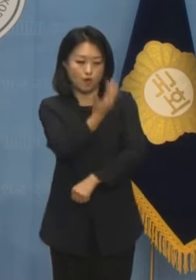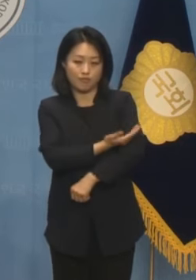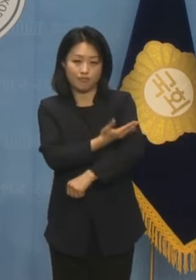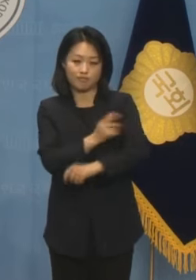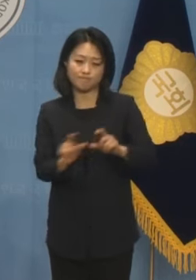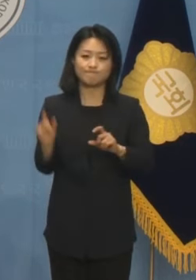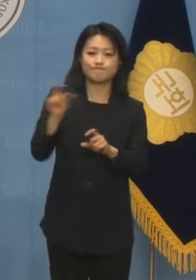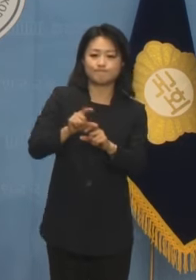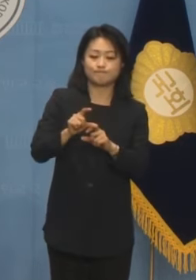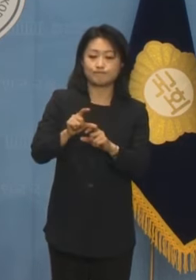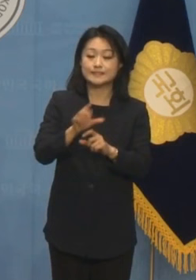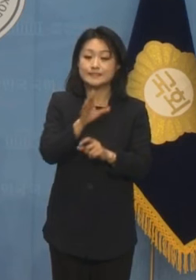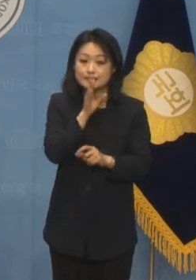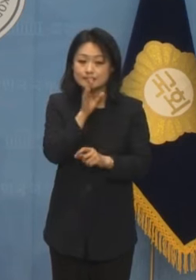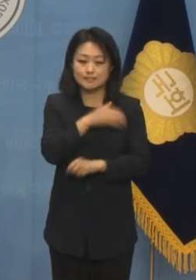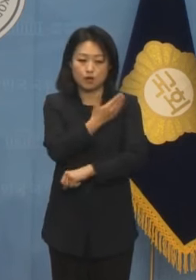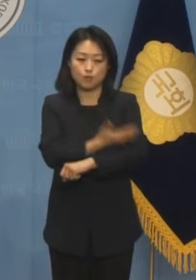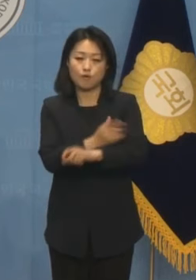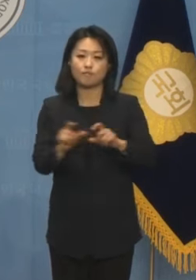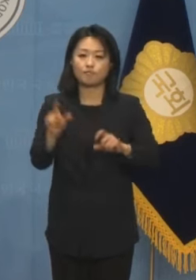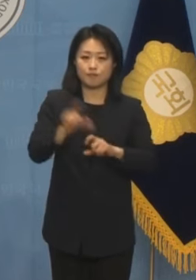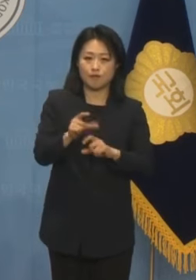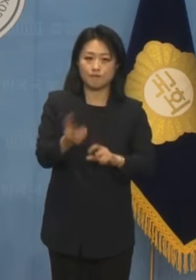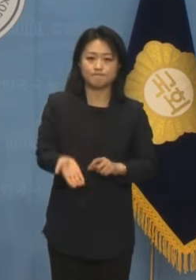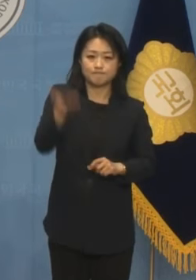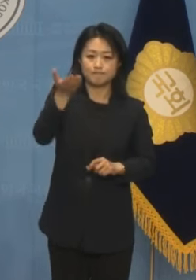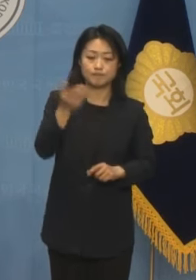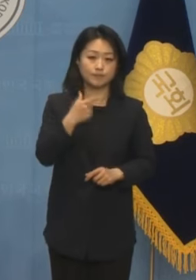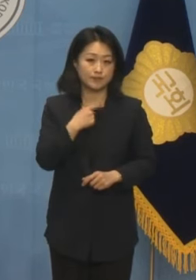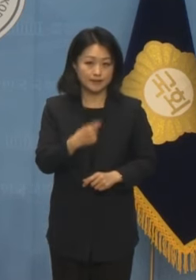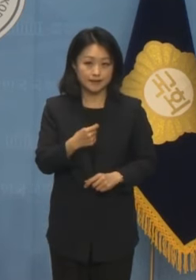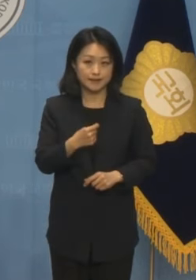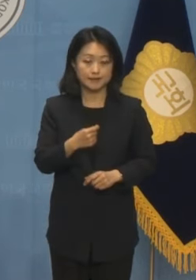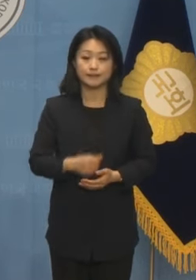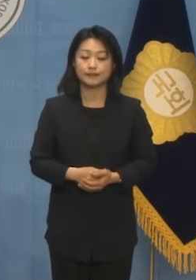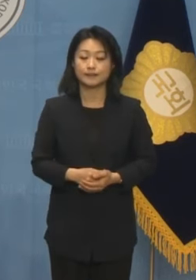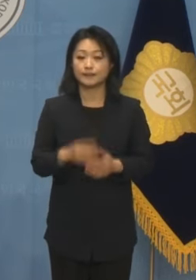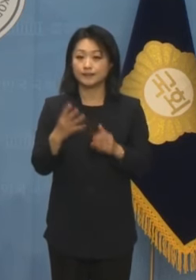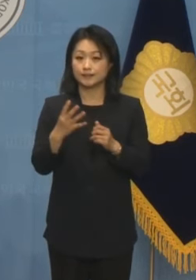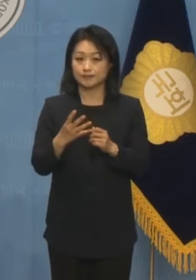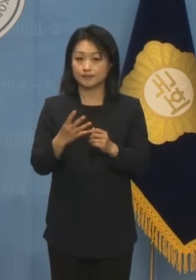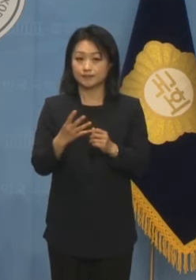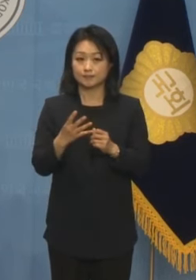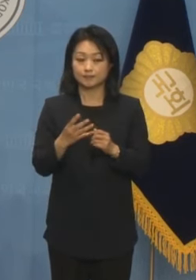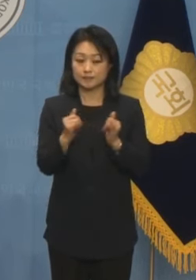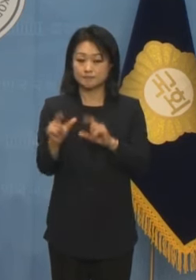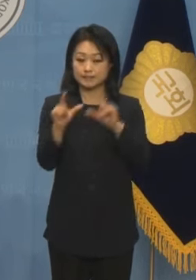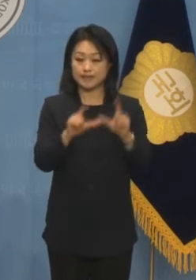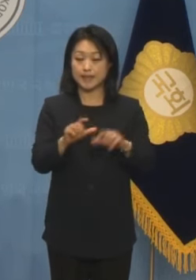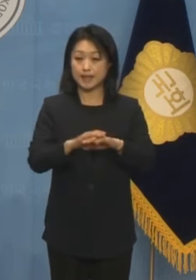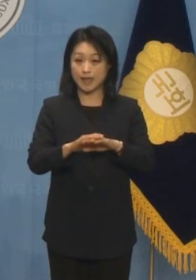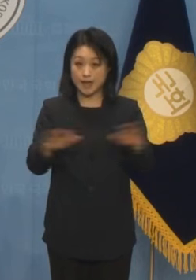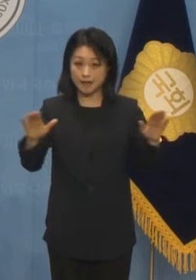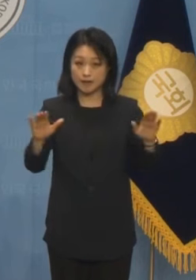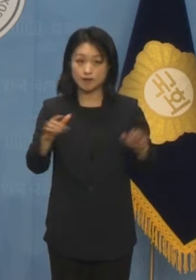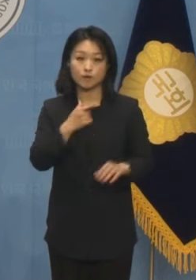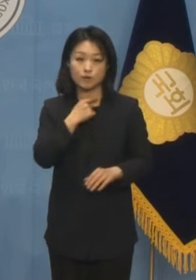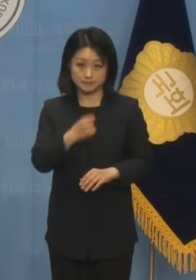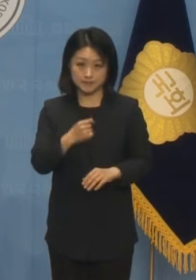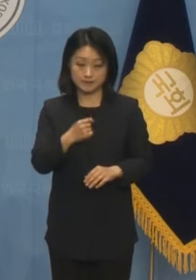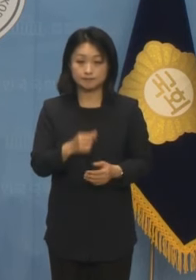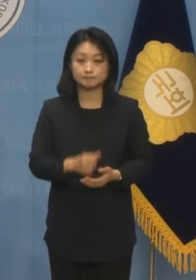국회의 실질적인 권한을 강화해 나가겠습니다. 넷째, 민생 해결에 속도를 내겠습니다.